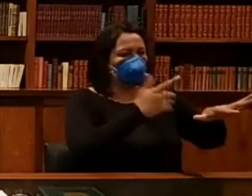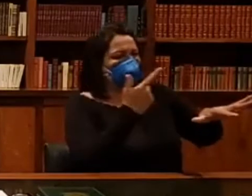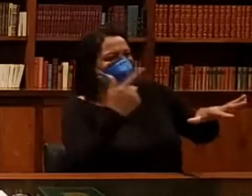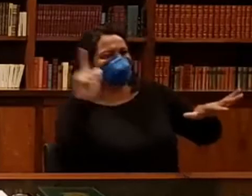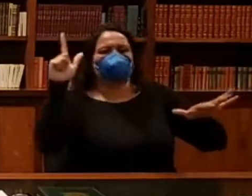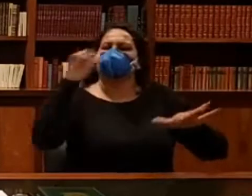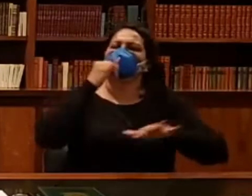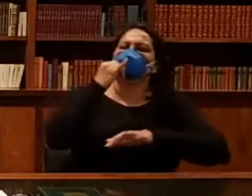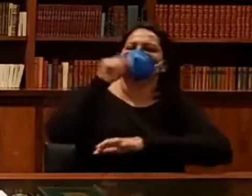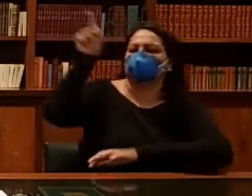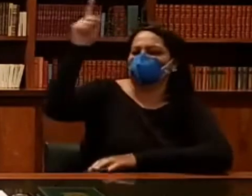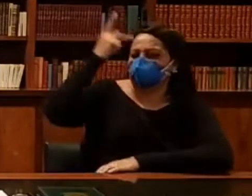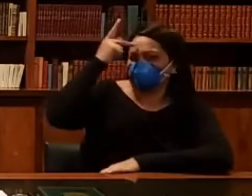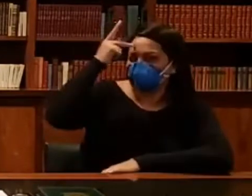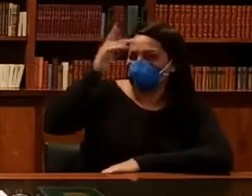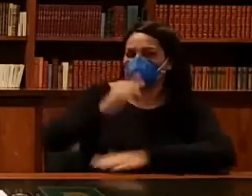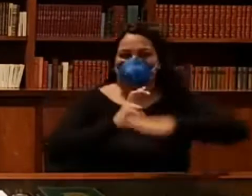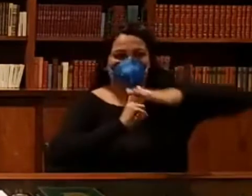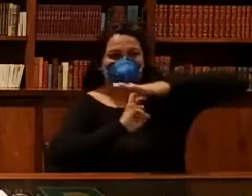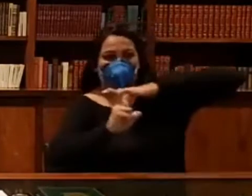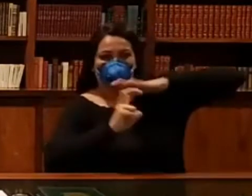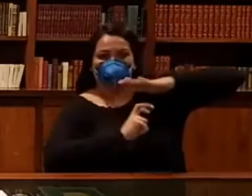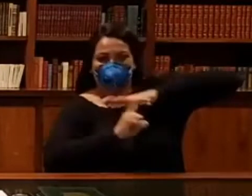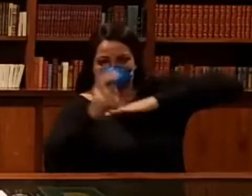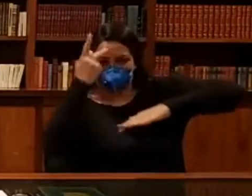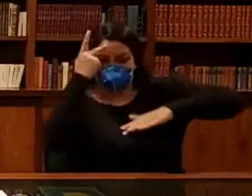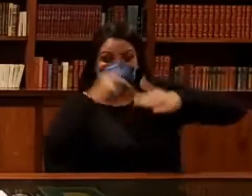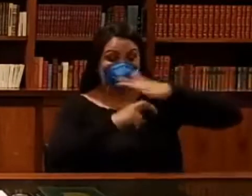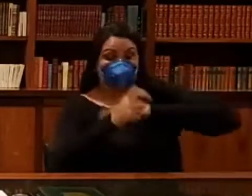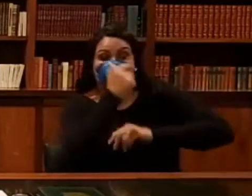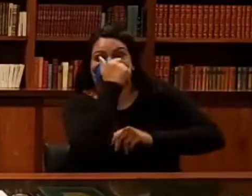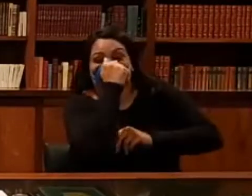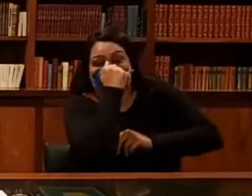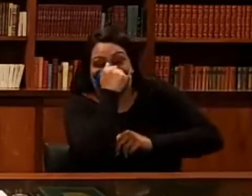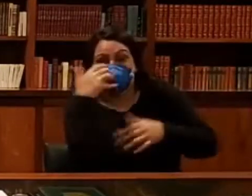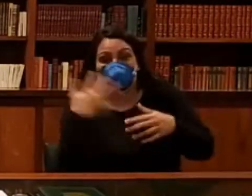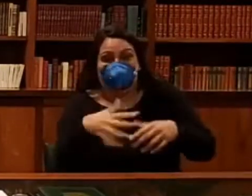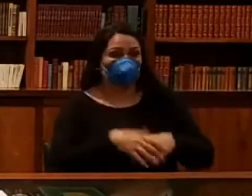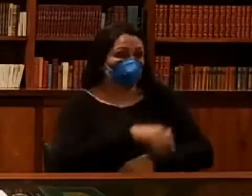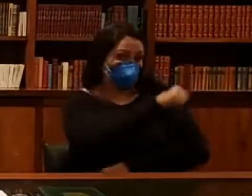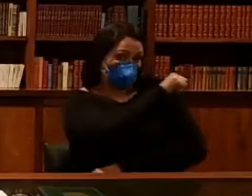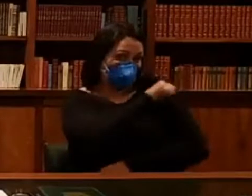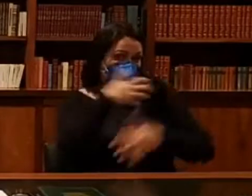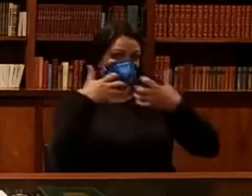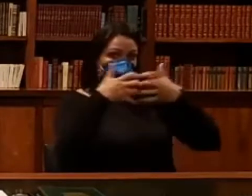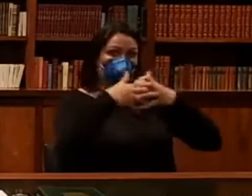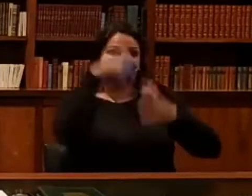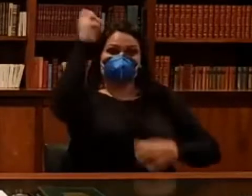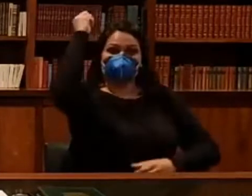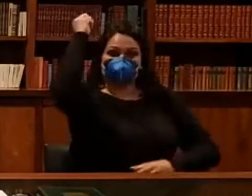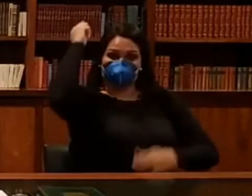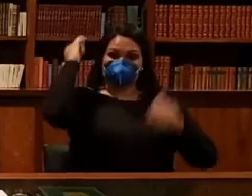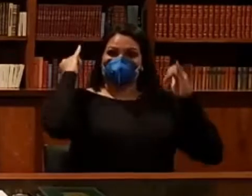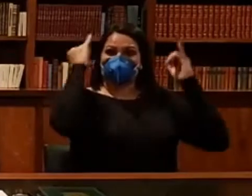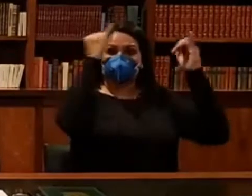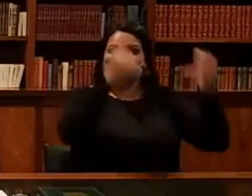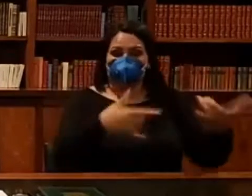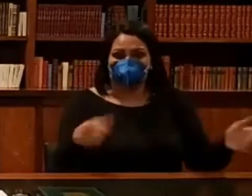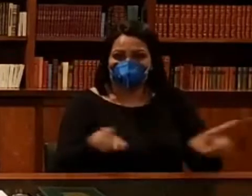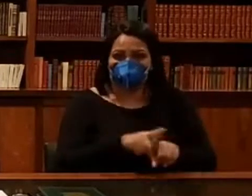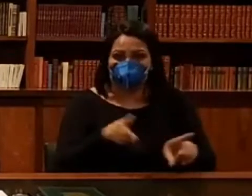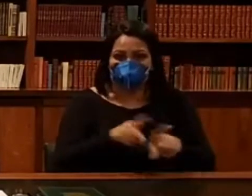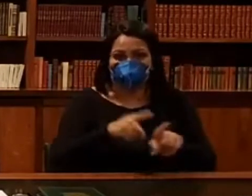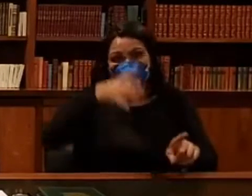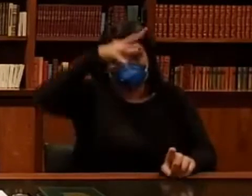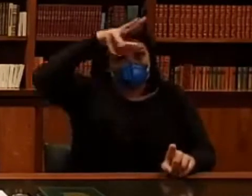Se você for pegar São Paulo, por exemplo, os metrôs devem estar cheios lá, uma hora dessas. Os ônibus do Rio de Janeiro estão cheios. Acho que Campo Grande e Mato Grosso do Sul também